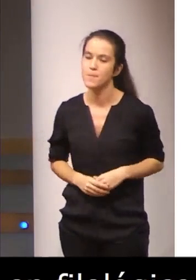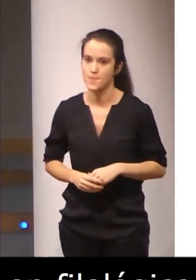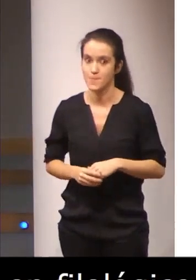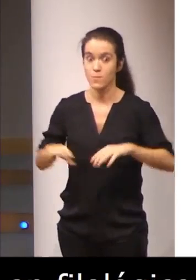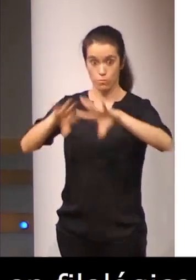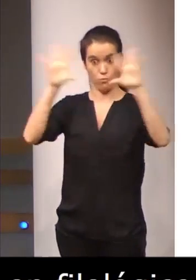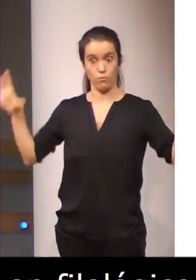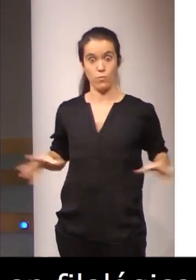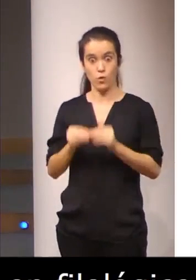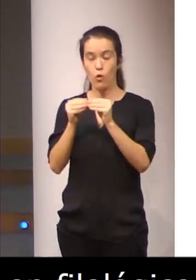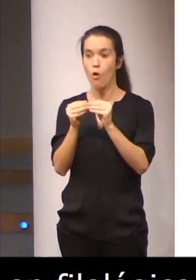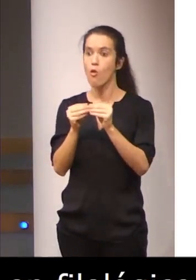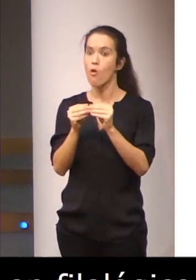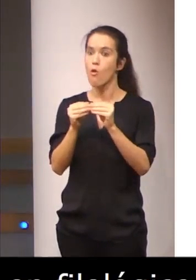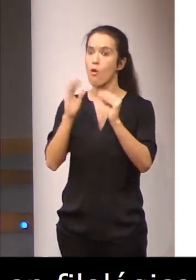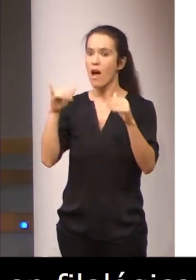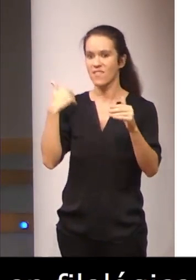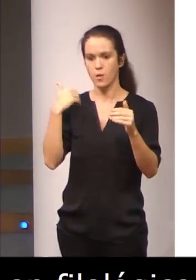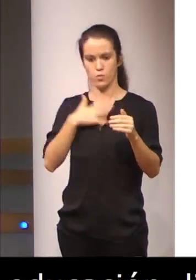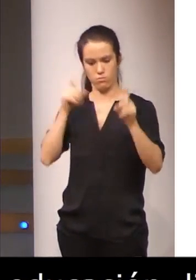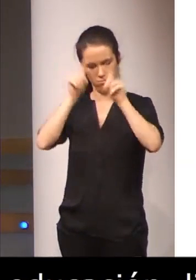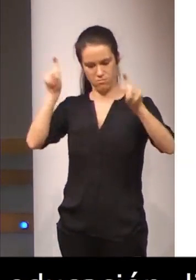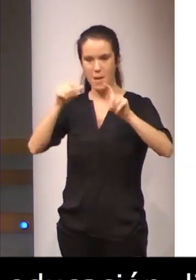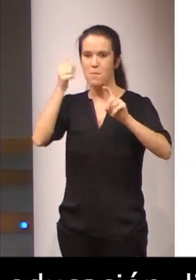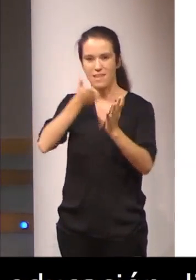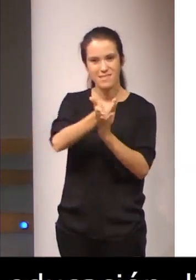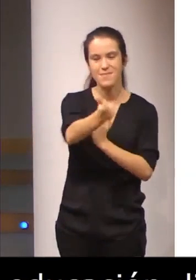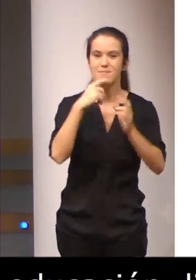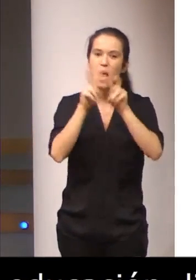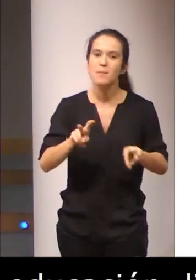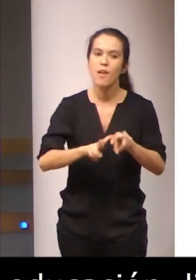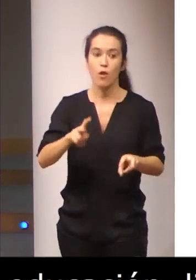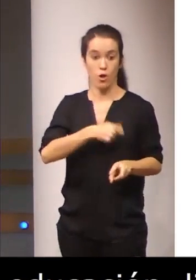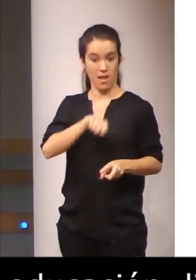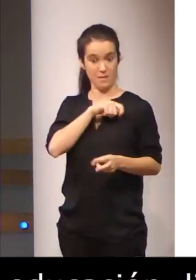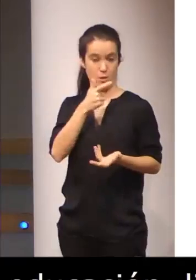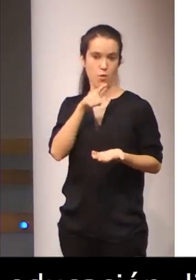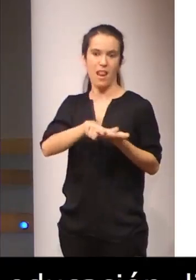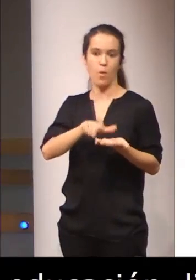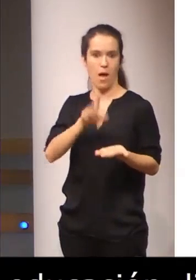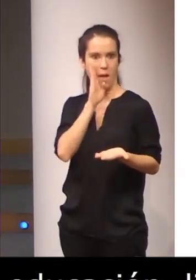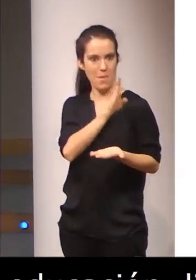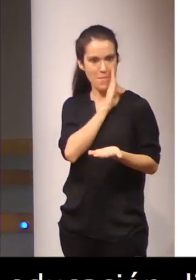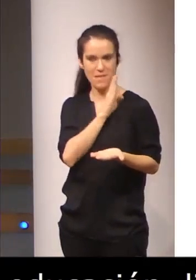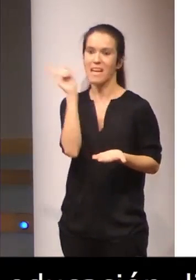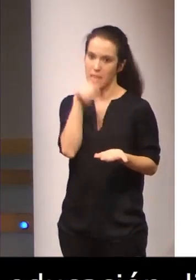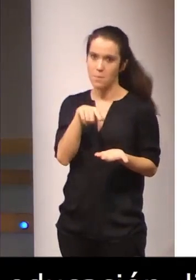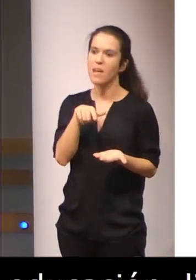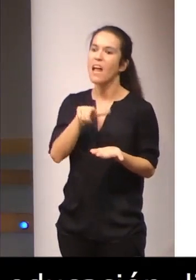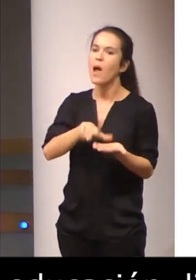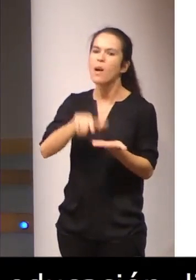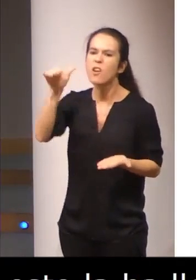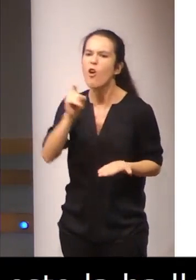lo ha llevado a orientar su docencia hacia la investigación del español como lengua materna, el español, lengua extranjera.